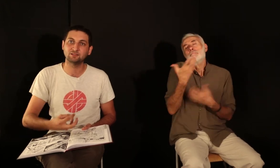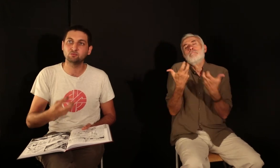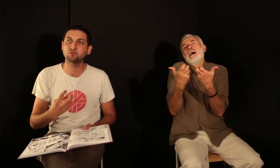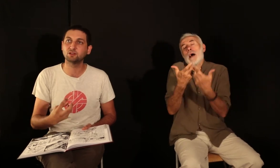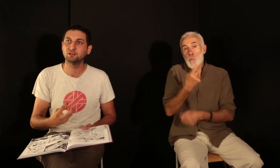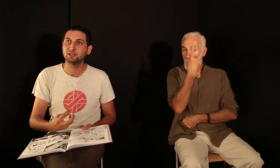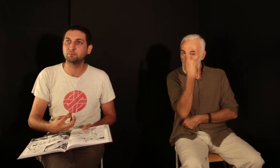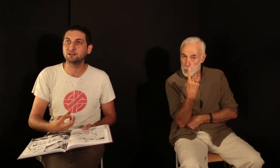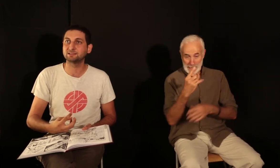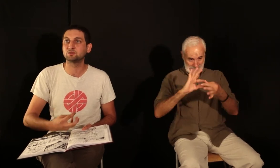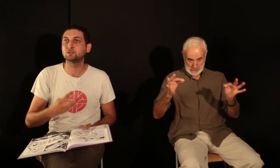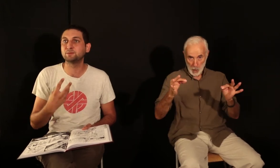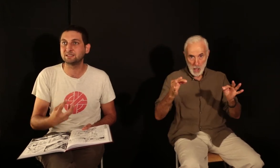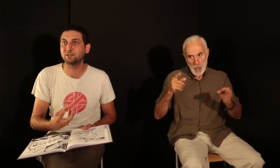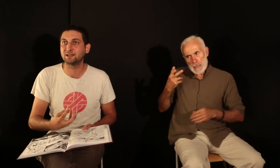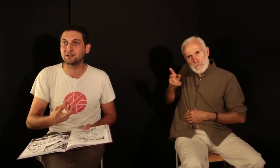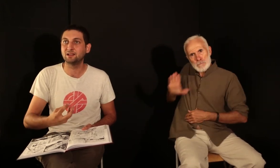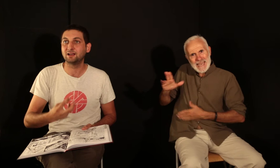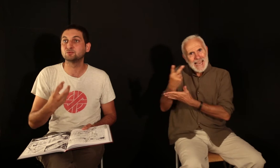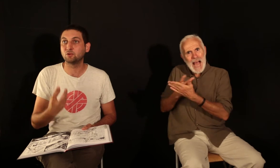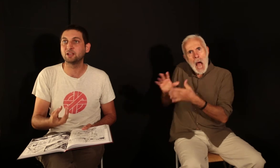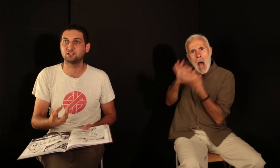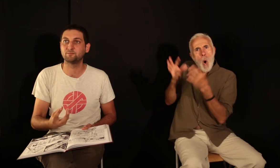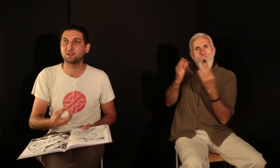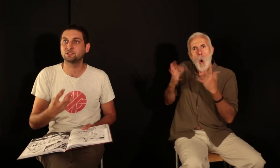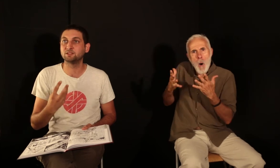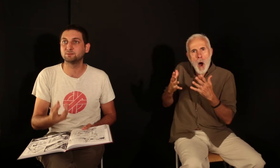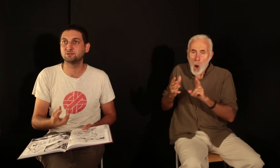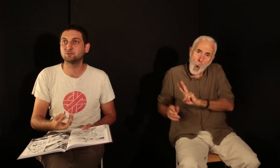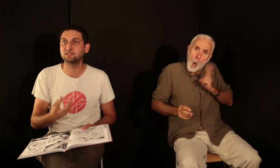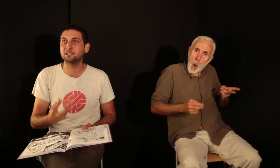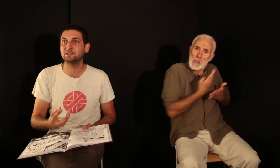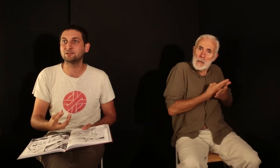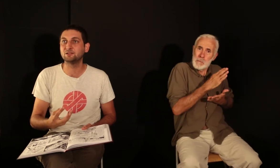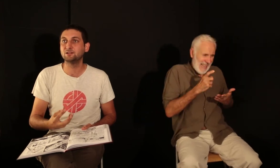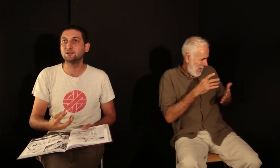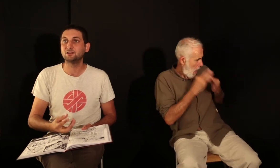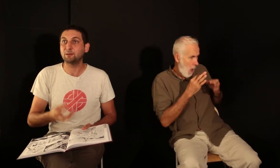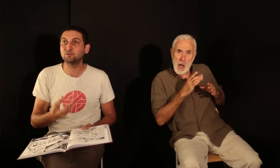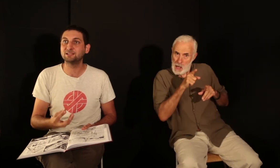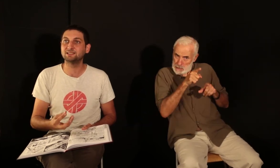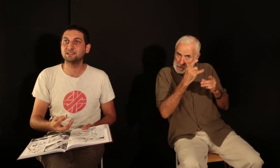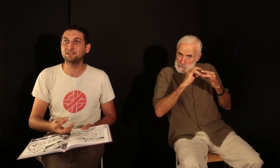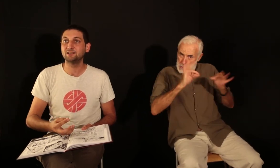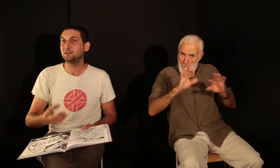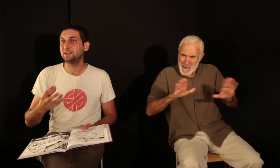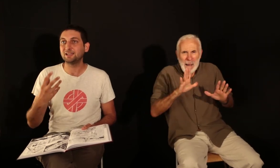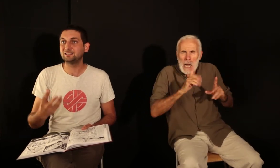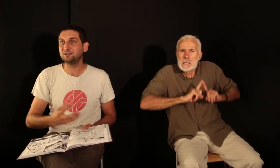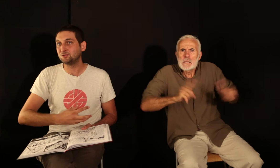qu nous montre, c'est absolument spécifique à son langage, à son expression, qui est la bande dessinée héritée de